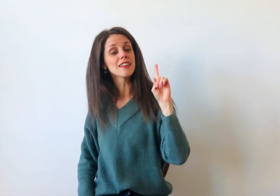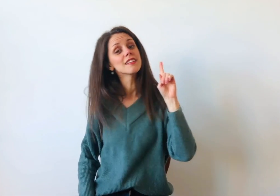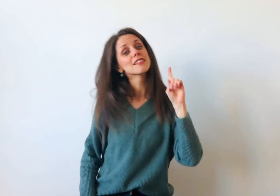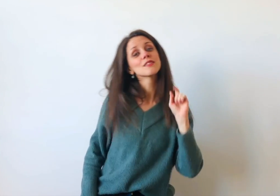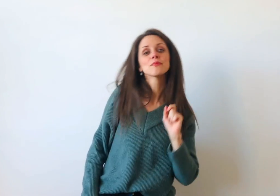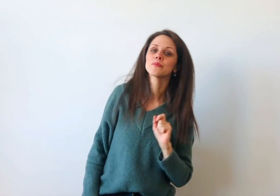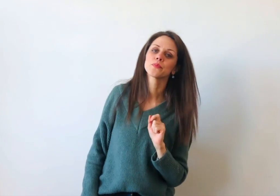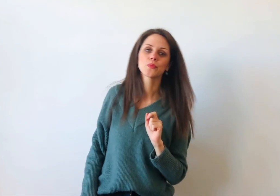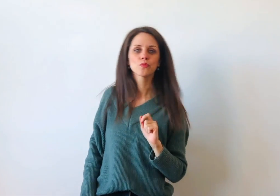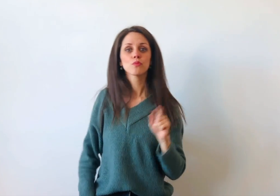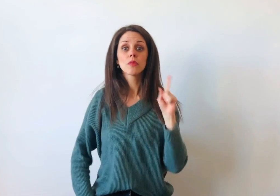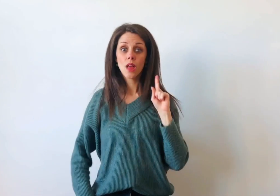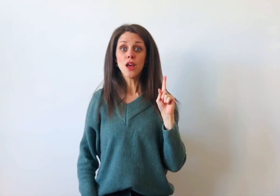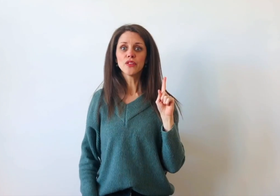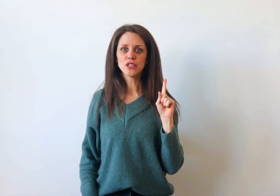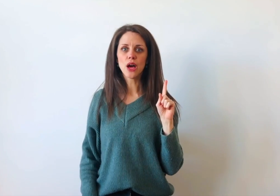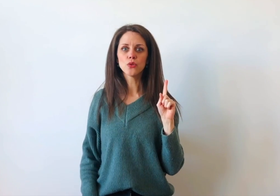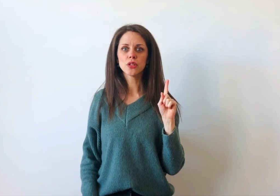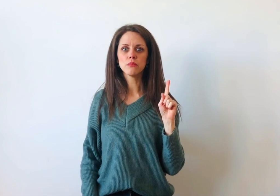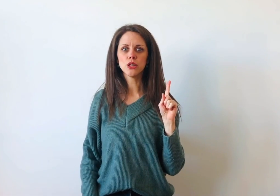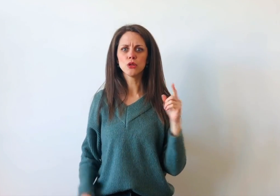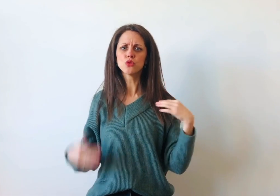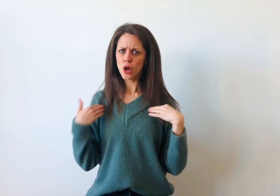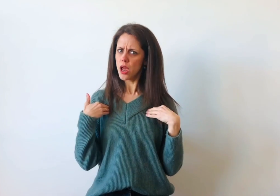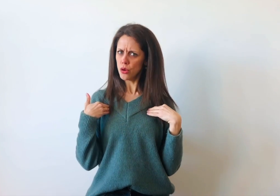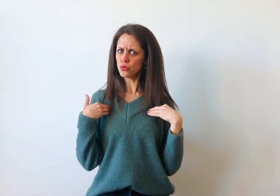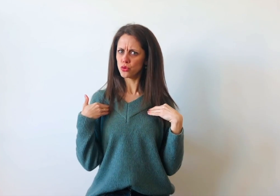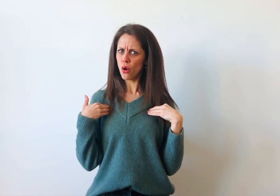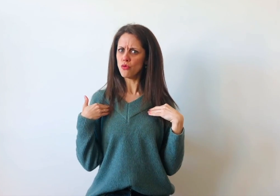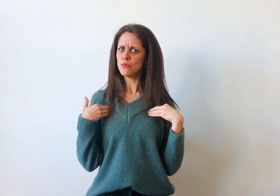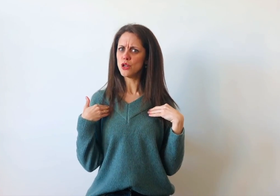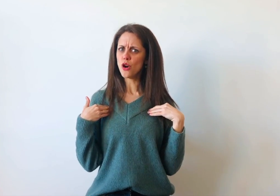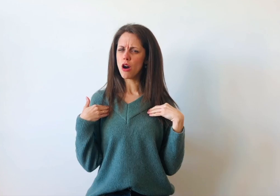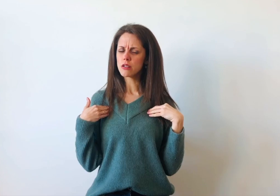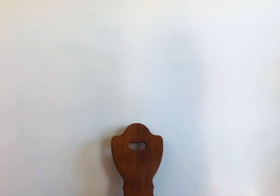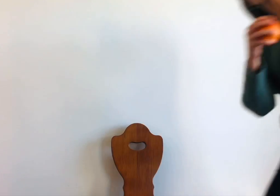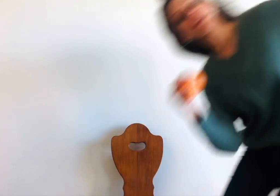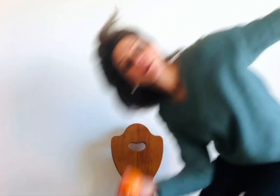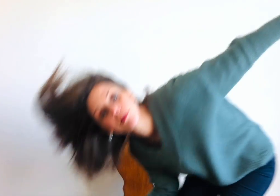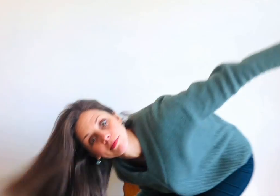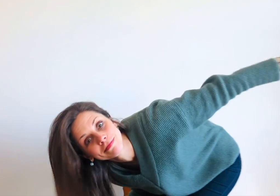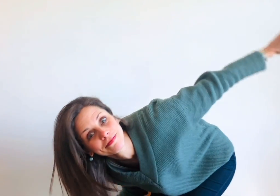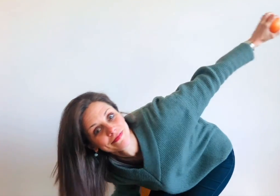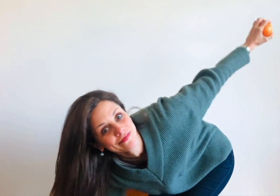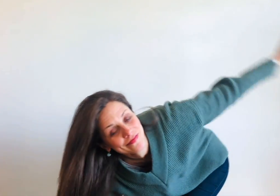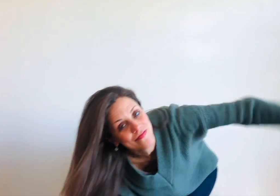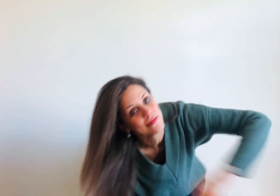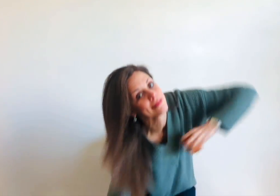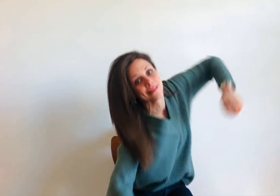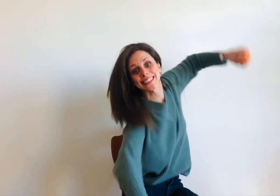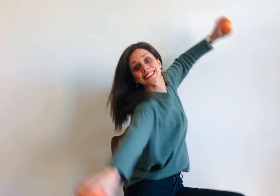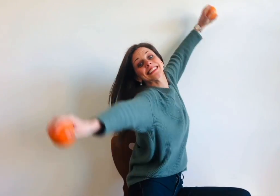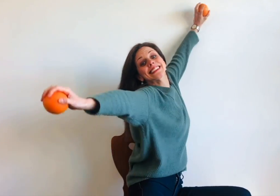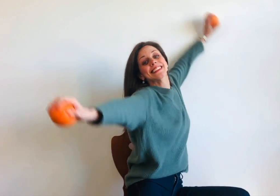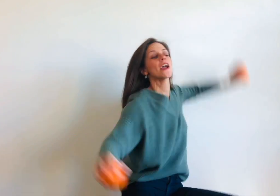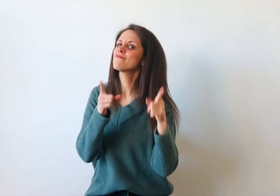Diz aos amigos Eu sou o melhor E tu também podes ser